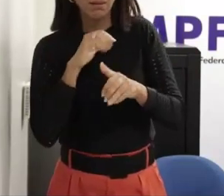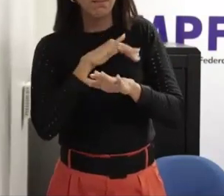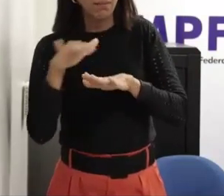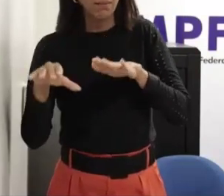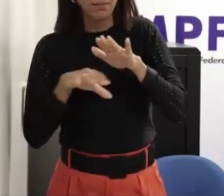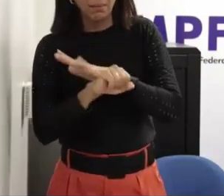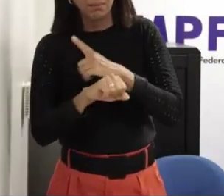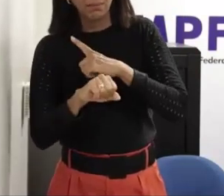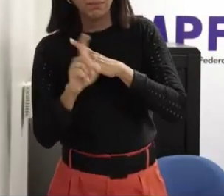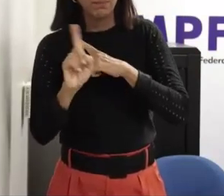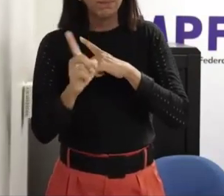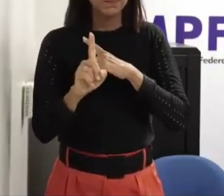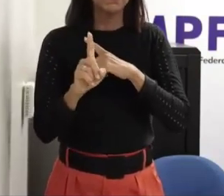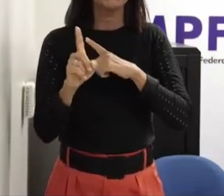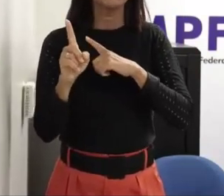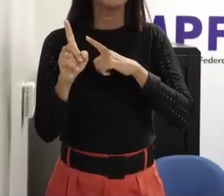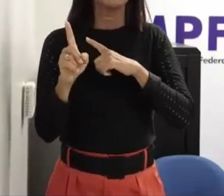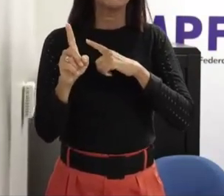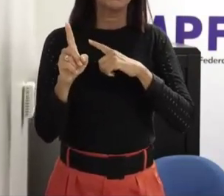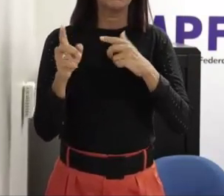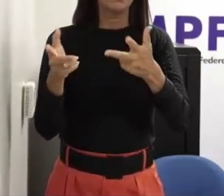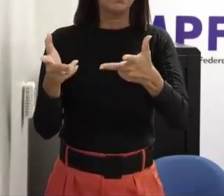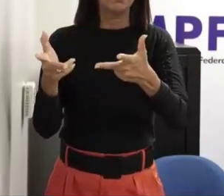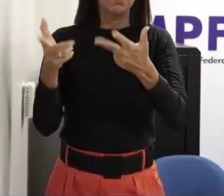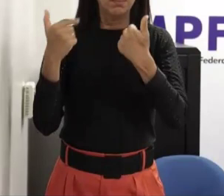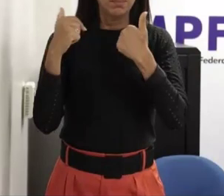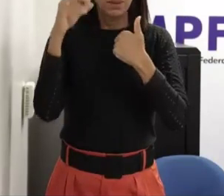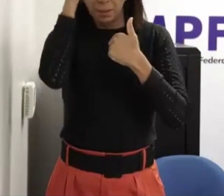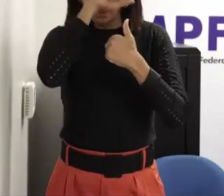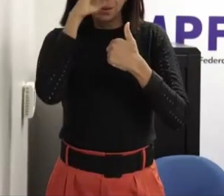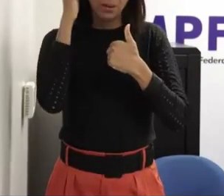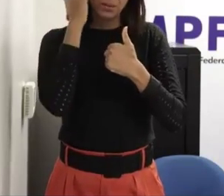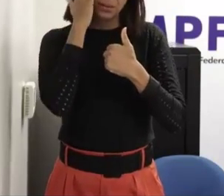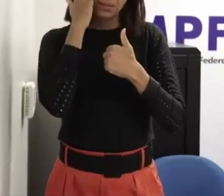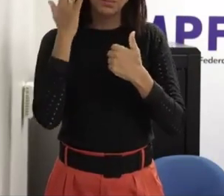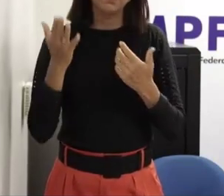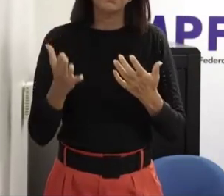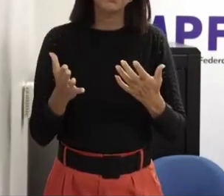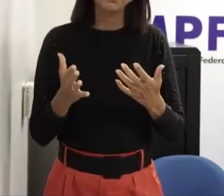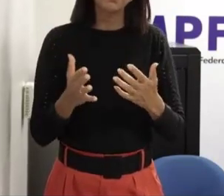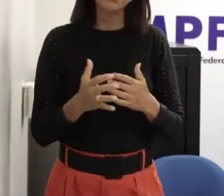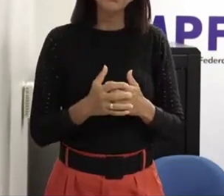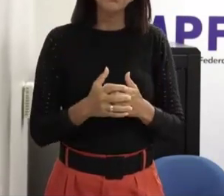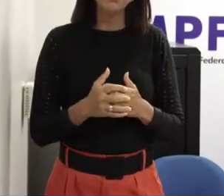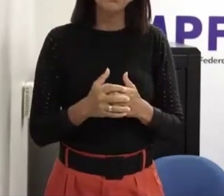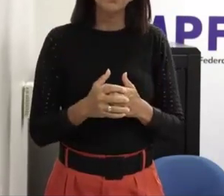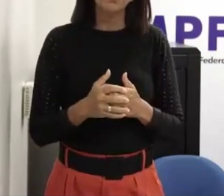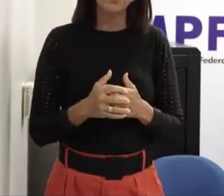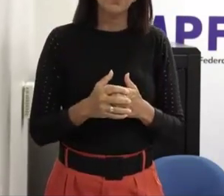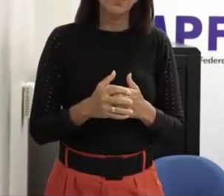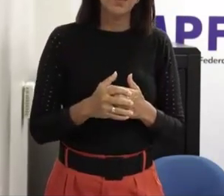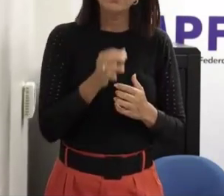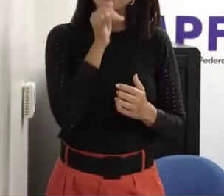constituem um crime contra a criança e contra o adolescente então muitas pessoas não sabem por exemplo que constranger uma criança